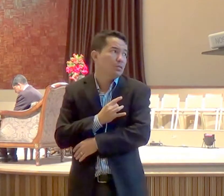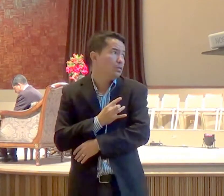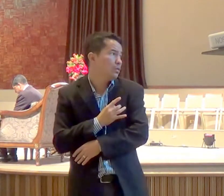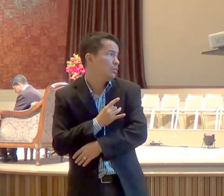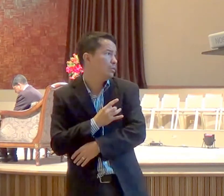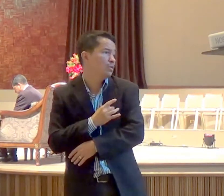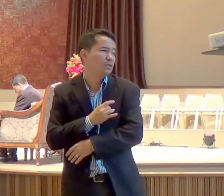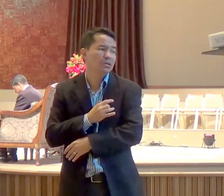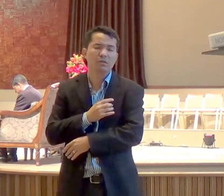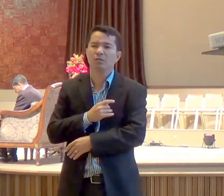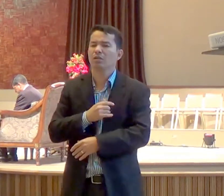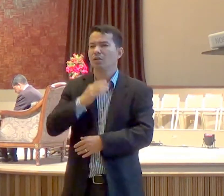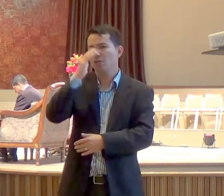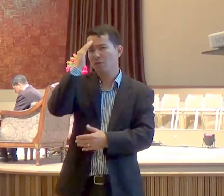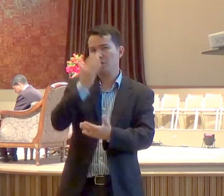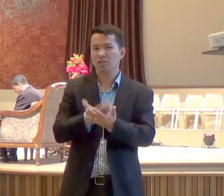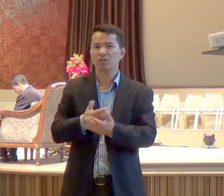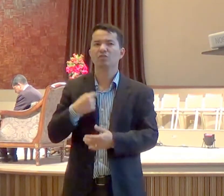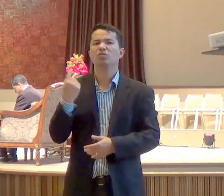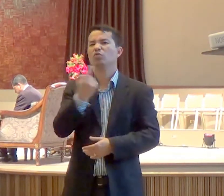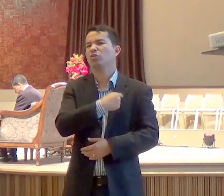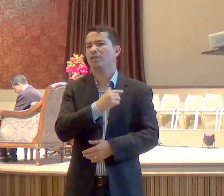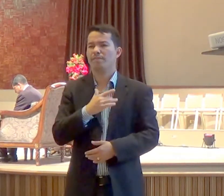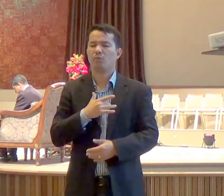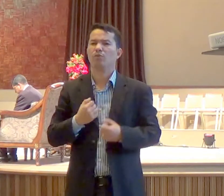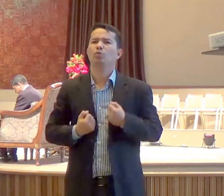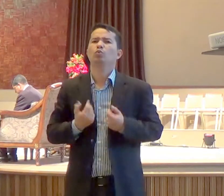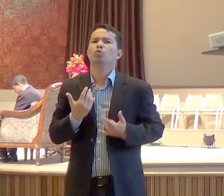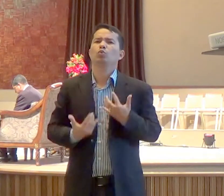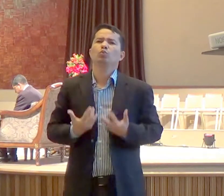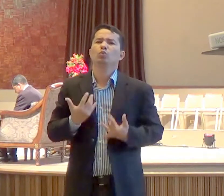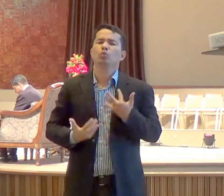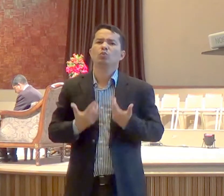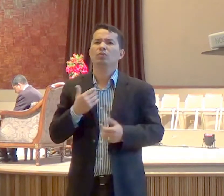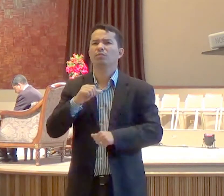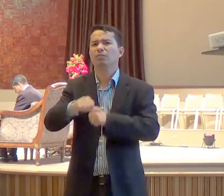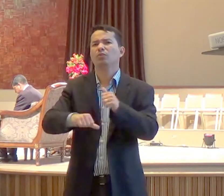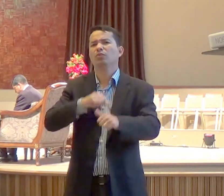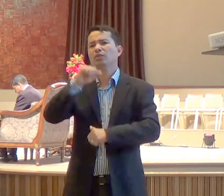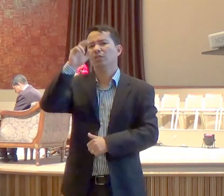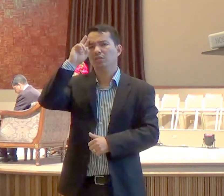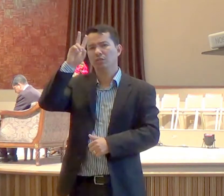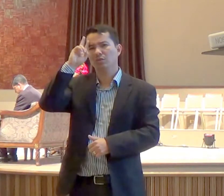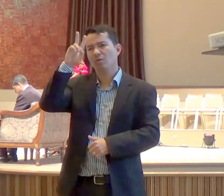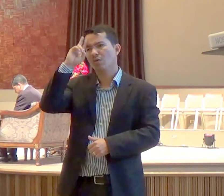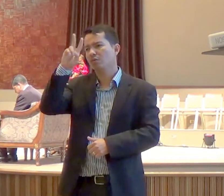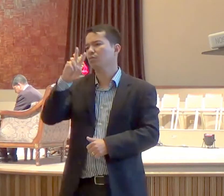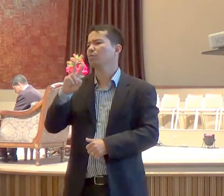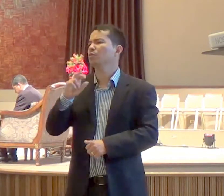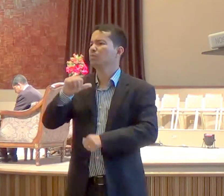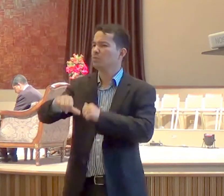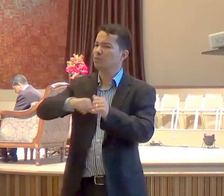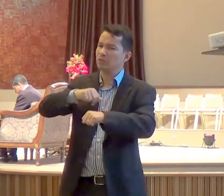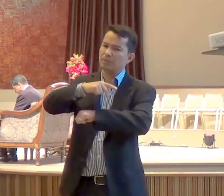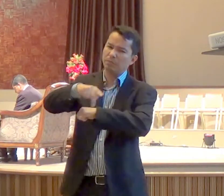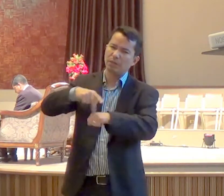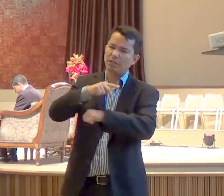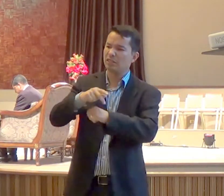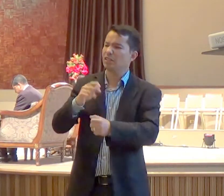queridos, eu creio num avivamento, que muda a nação, que muda a história, pare de xingar os seus governantes,